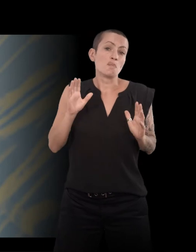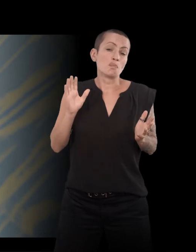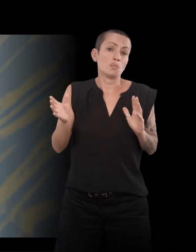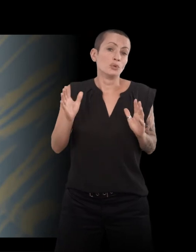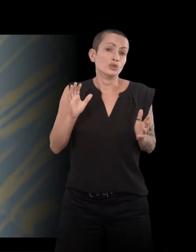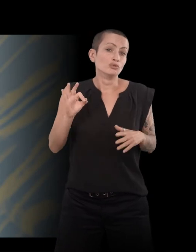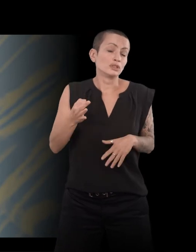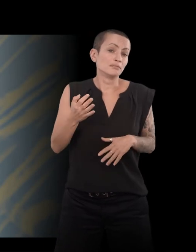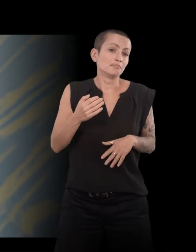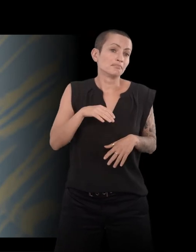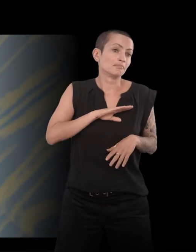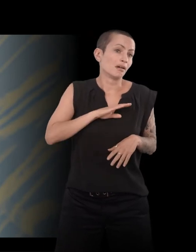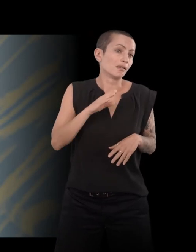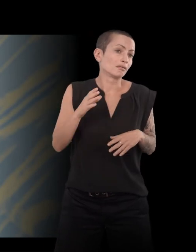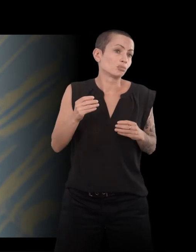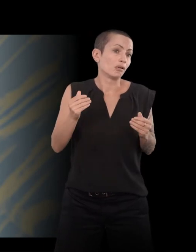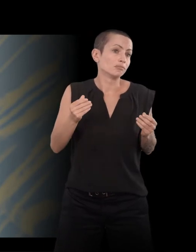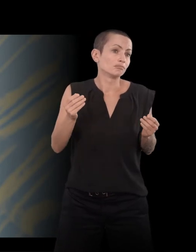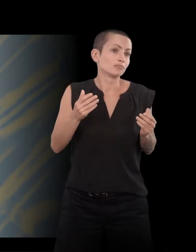ou par recoré, enfin comme on veut,